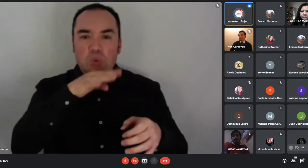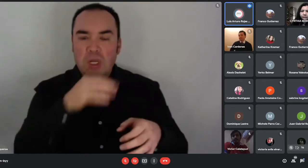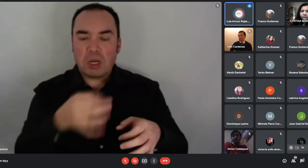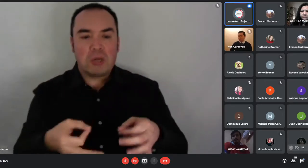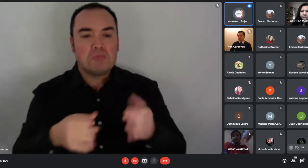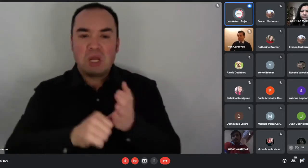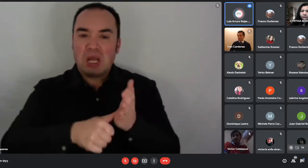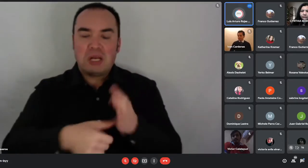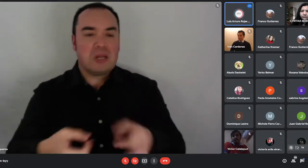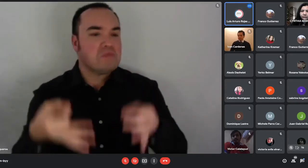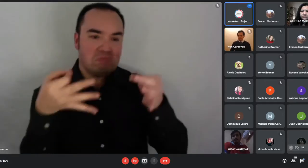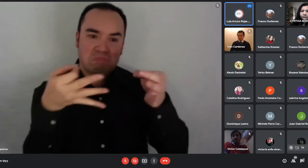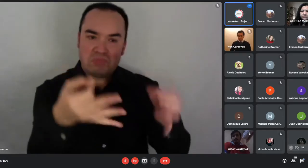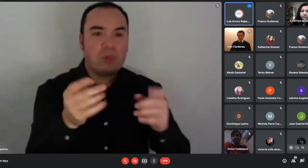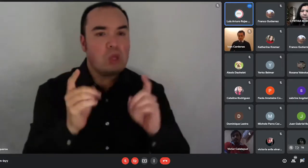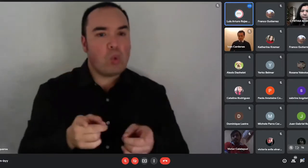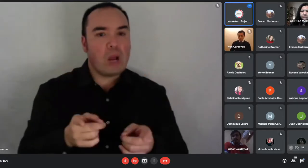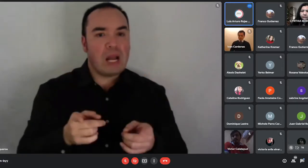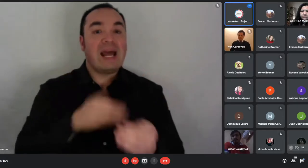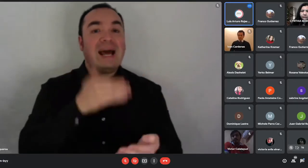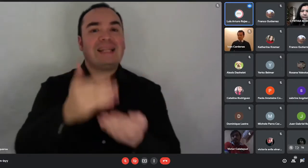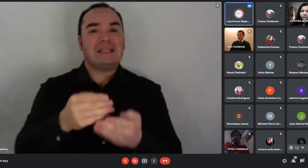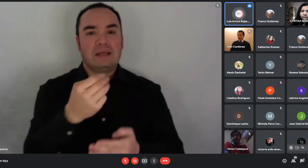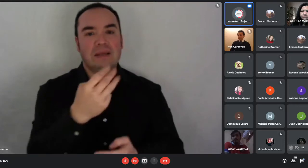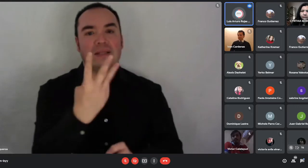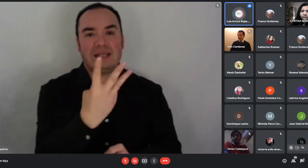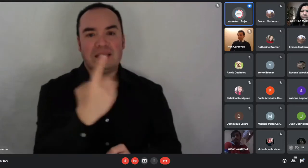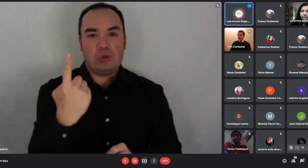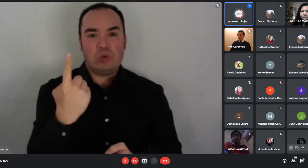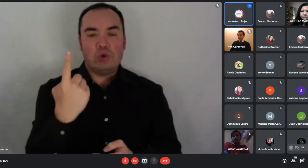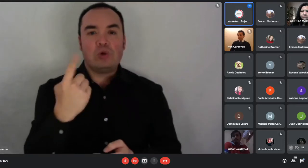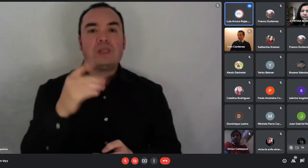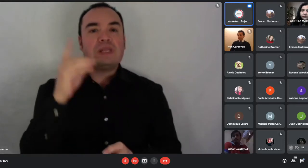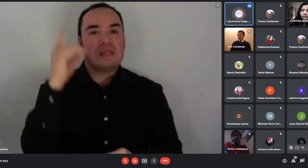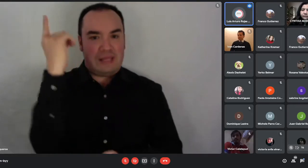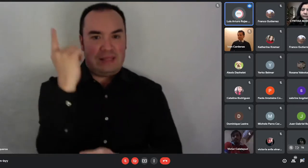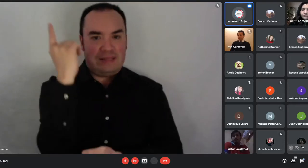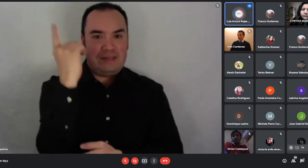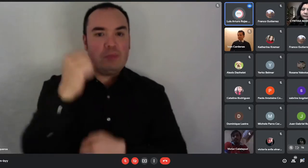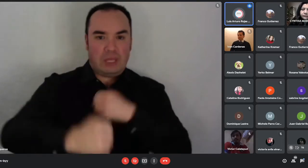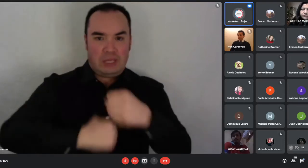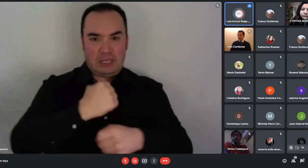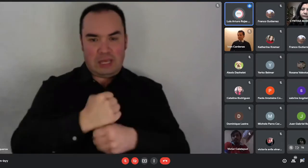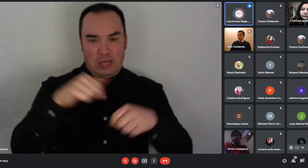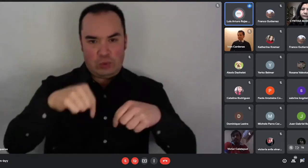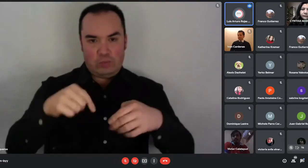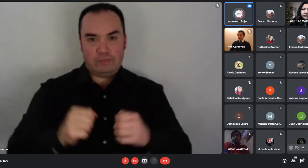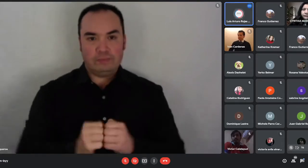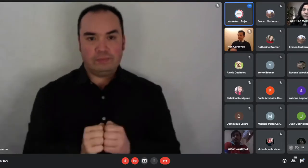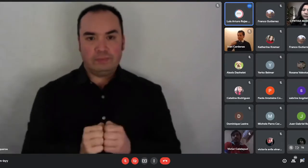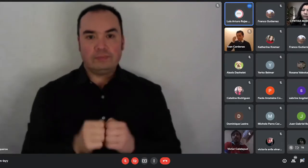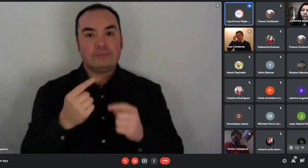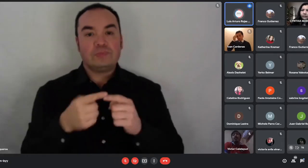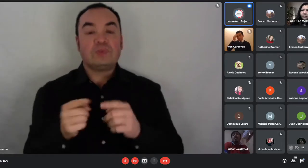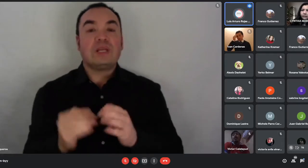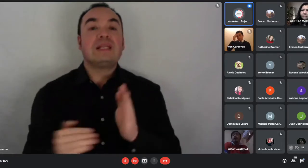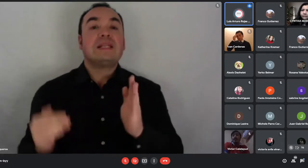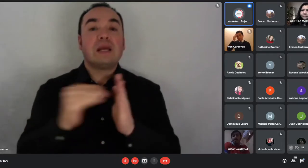En este tramo, en el tramo 2, como yo les decía recién, como postulan familias con una mejor capacidad de ahorro y